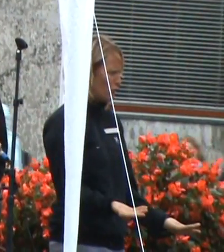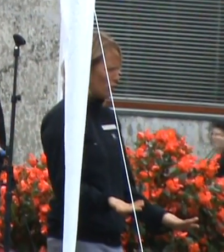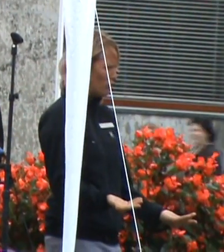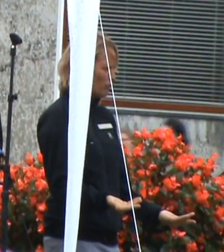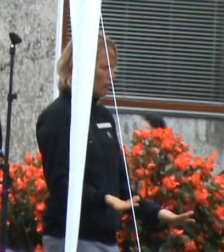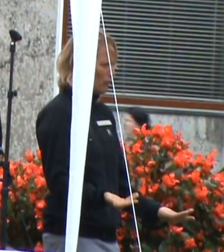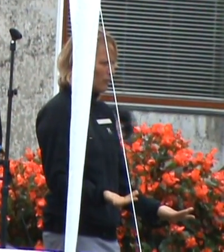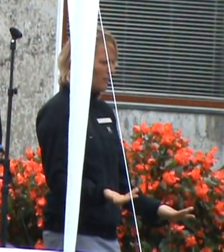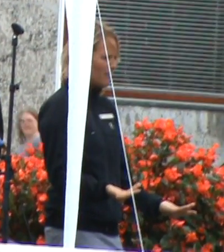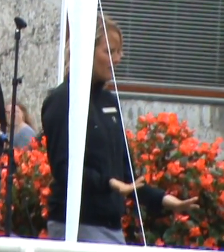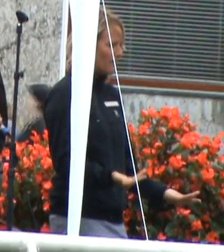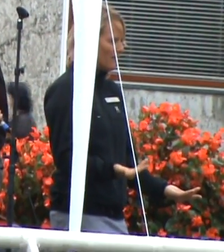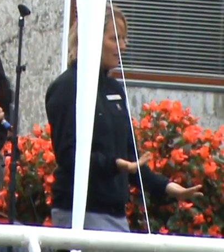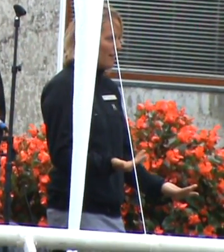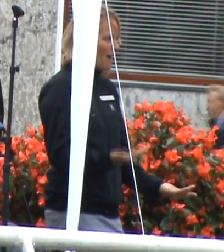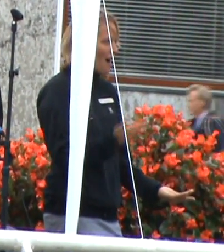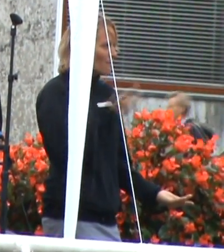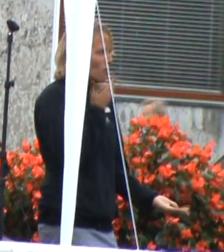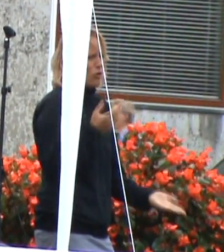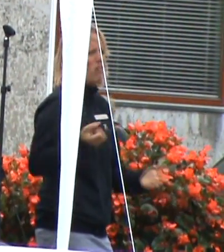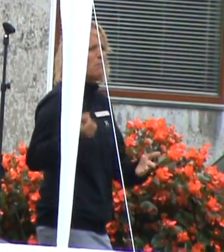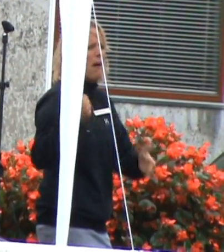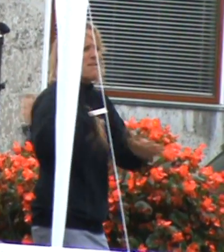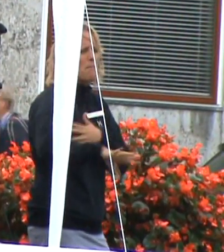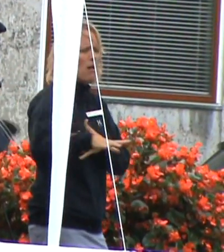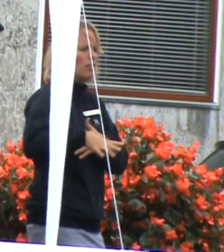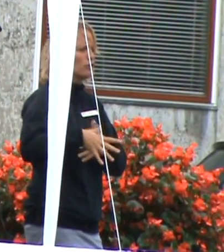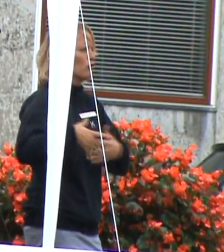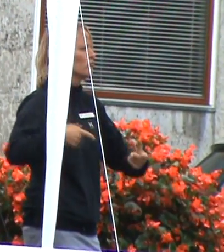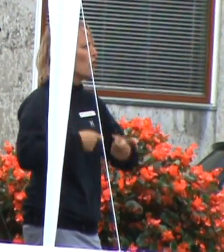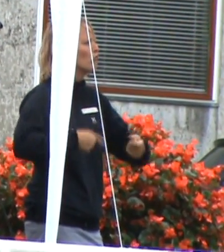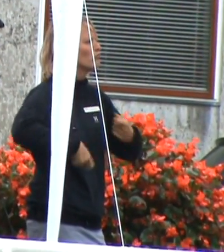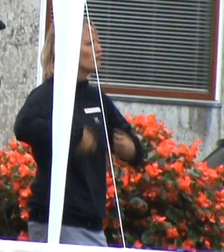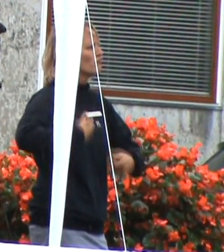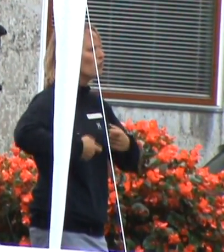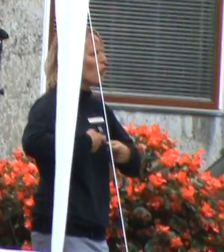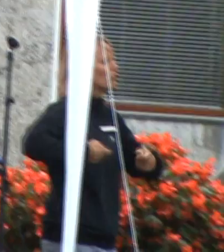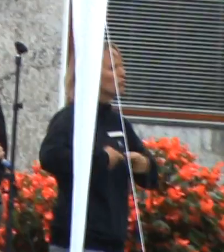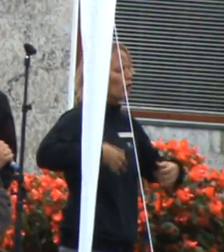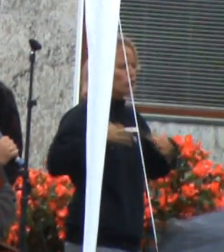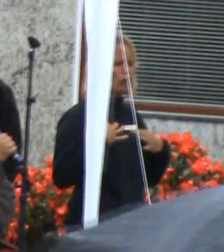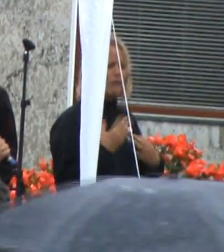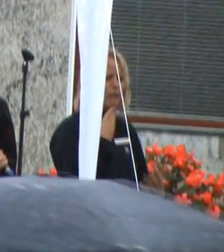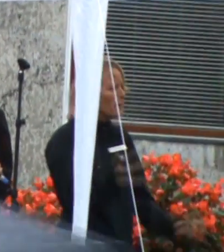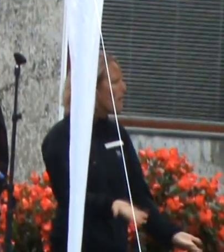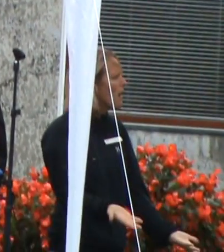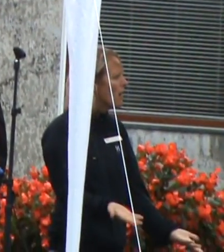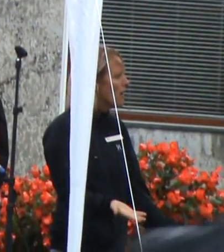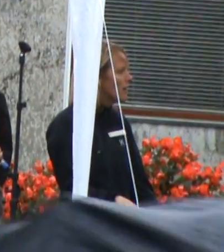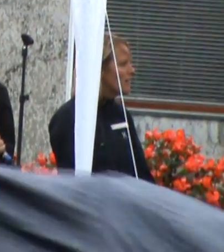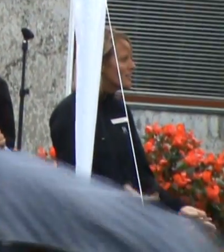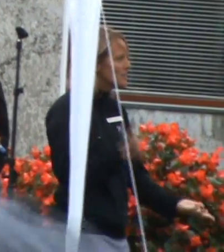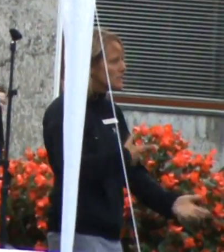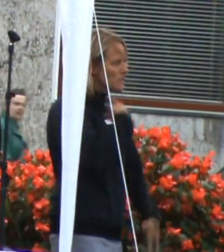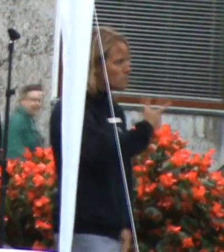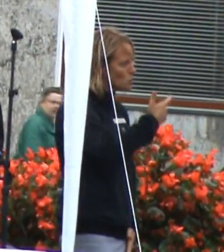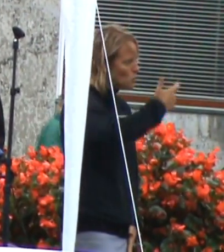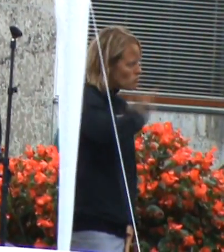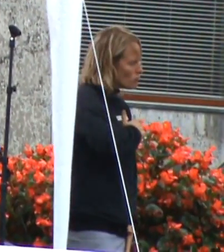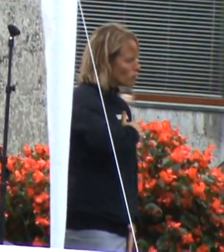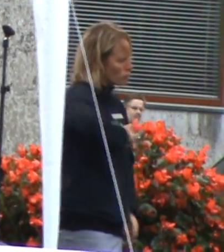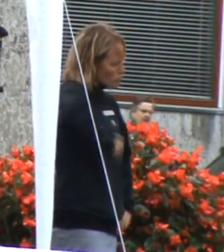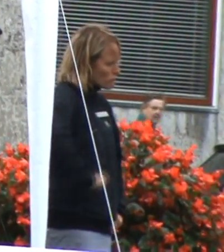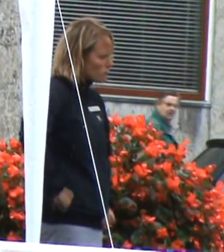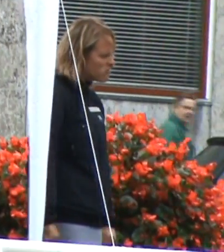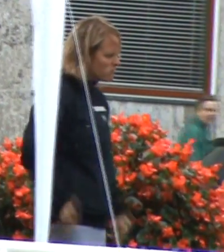Hvorfor går jeg ikke, jeg tager noget jokkentøj på? Og så er det, jeg siger, så bliver jeg galt og sur og vanskelig og tvun og træls